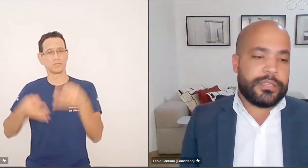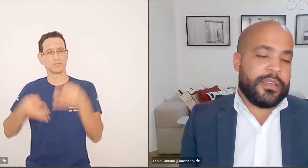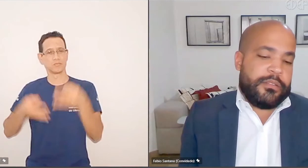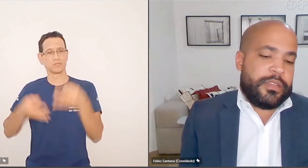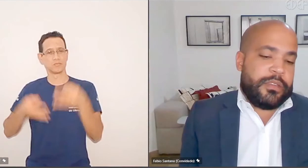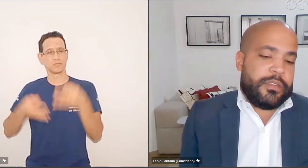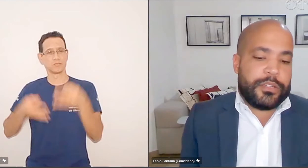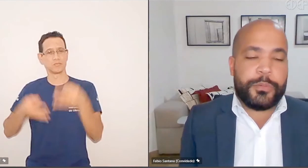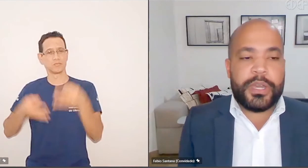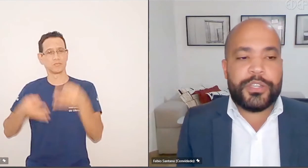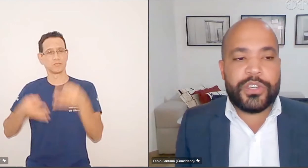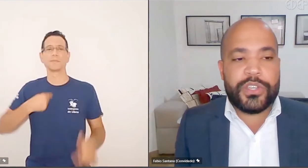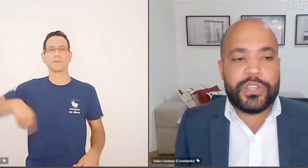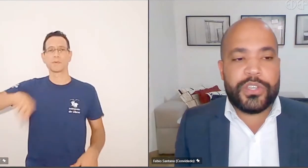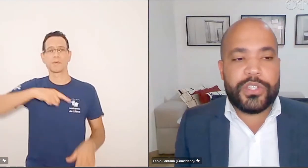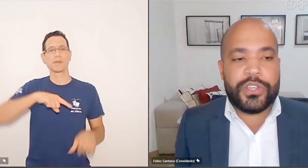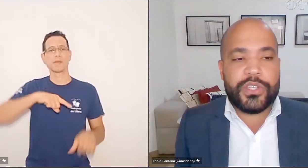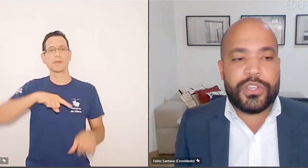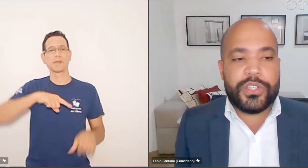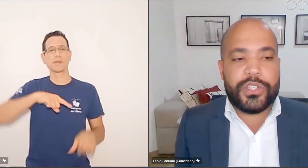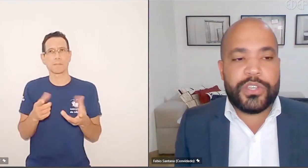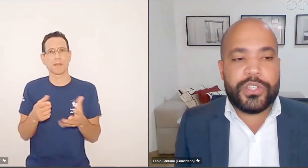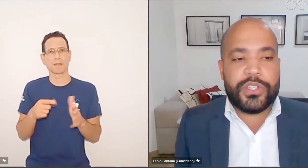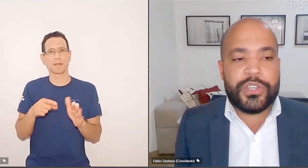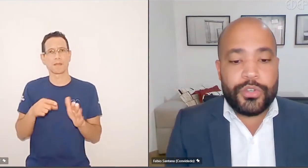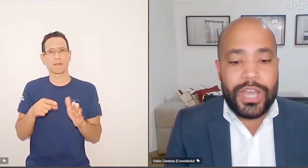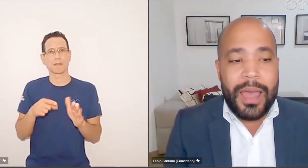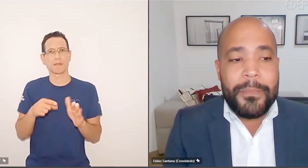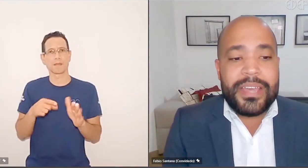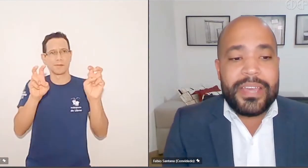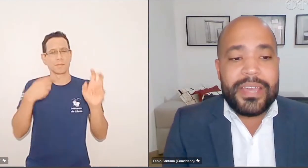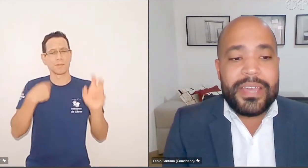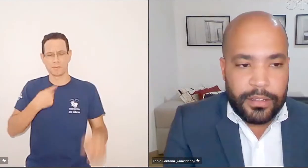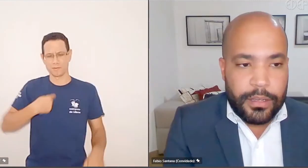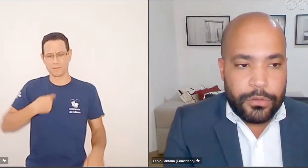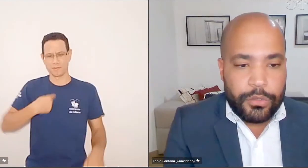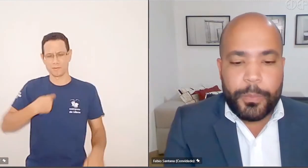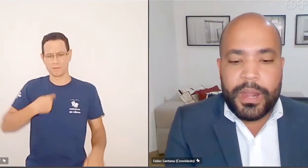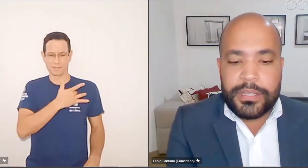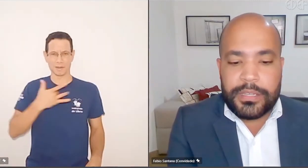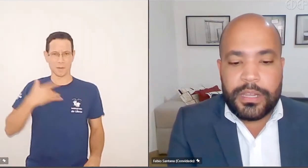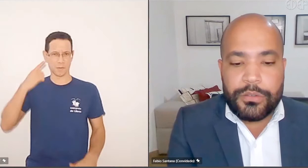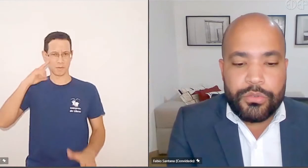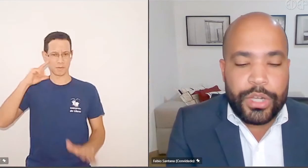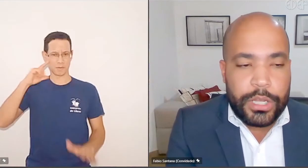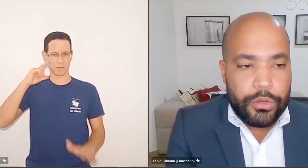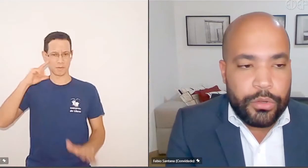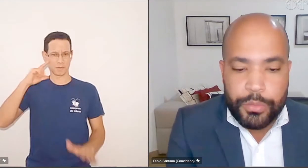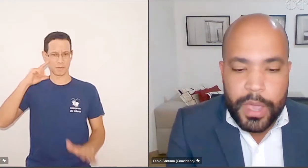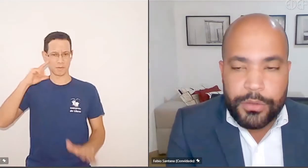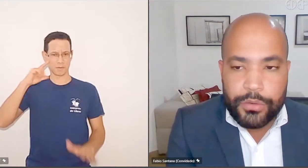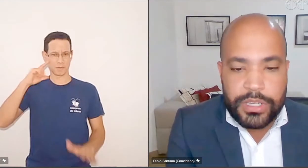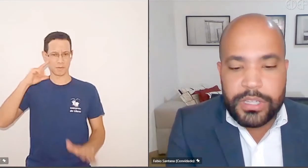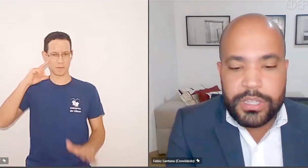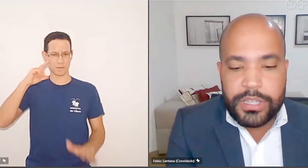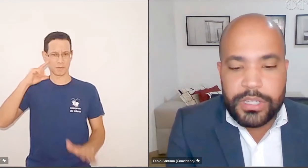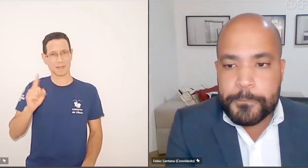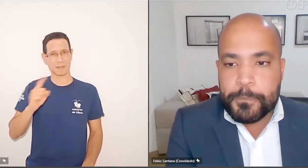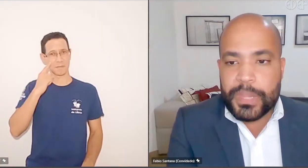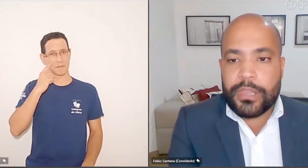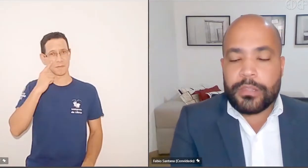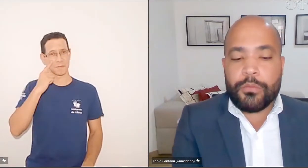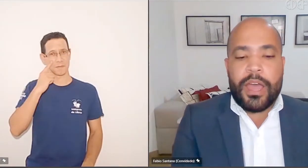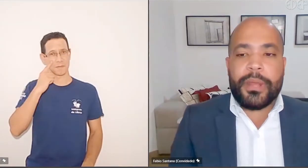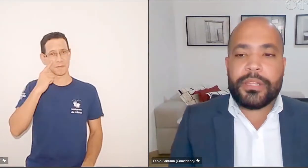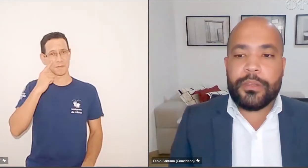temos, isso é verdade, a expertise em matéria de saúde, então nós ficamos à mercê dos pareceres e dos relatórios e dos laudos médicos, isso é